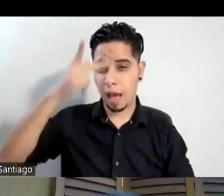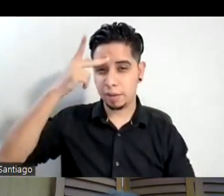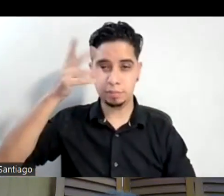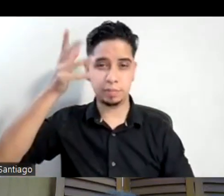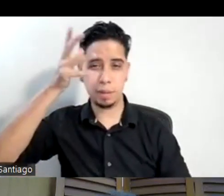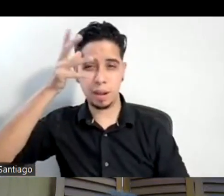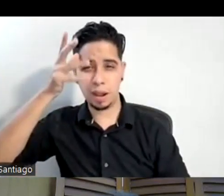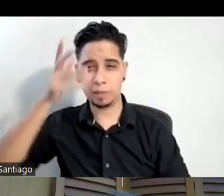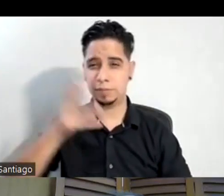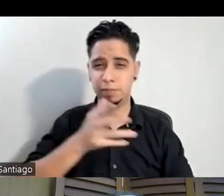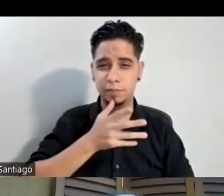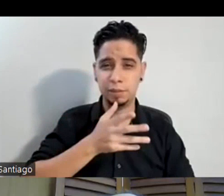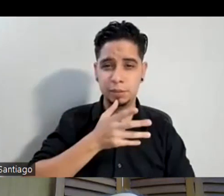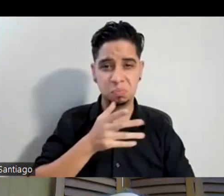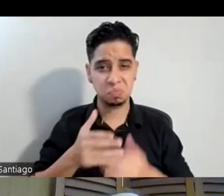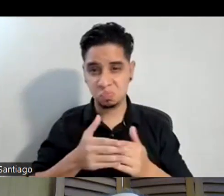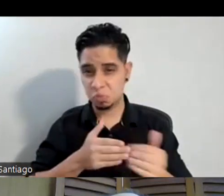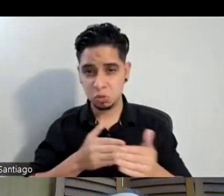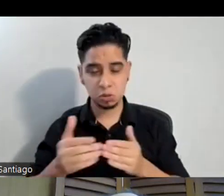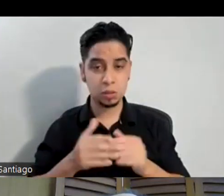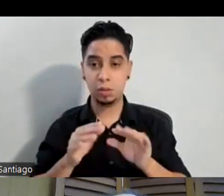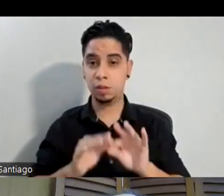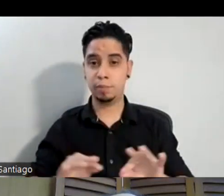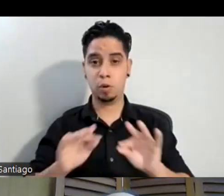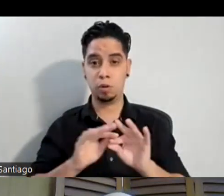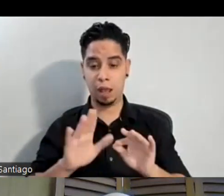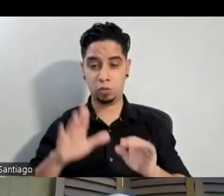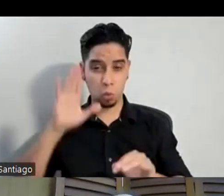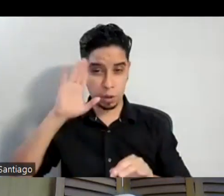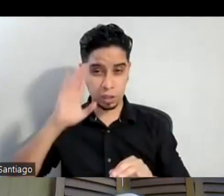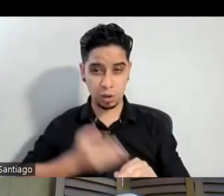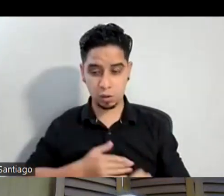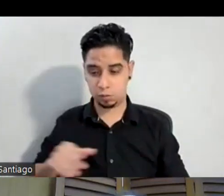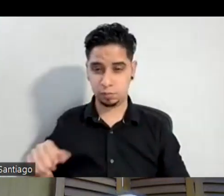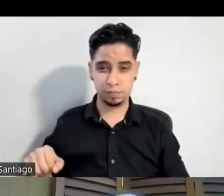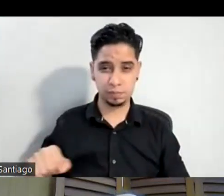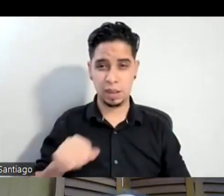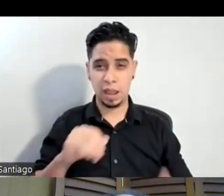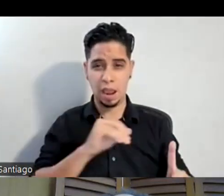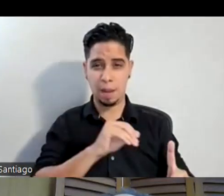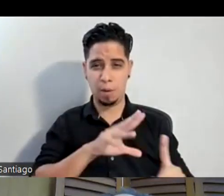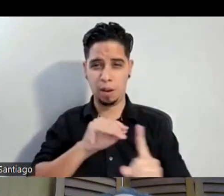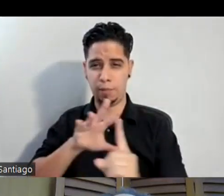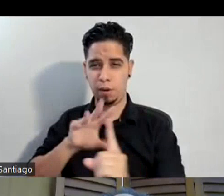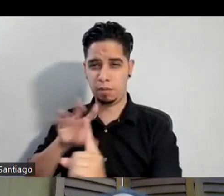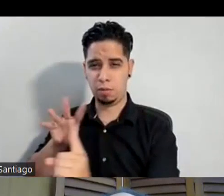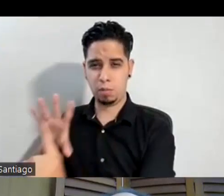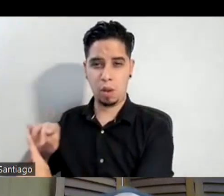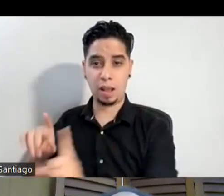que expongan a su hijo o su hija a muchos tipos de arte también porque ¿verdad?